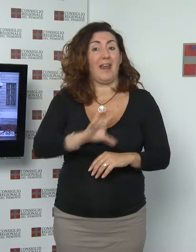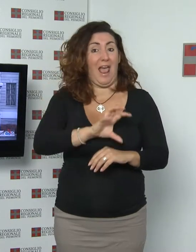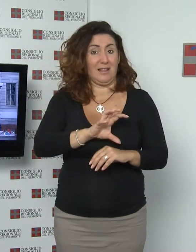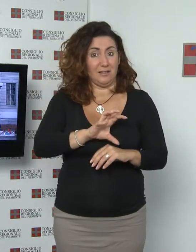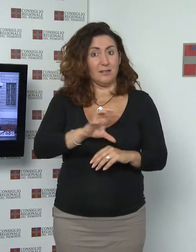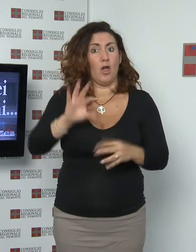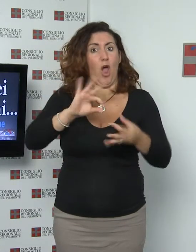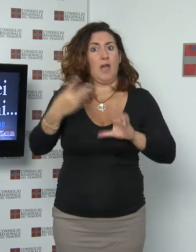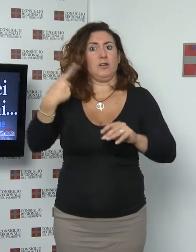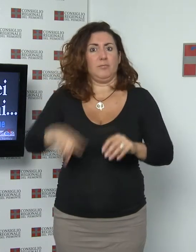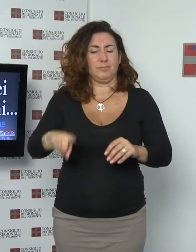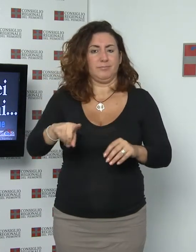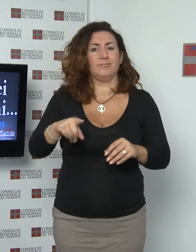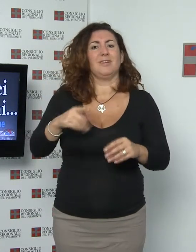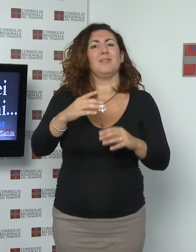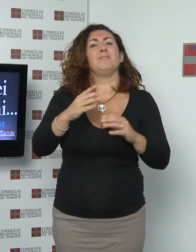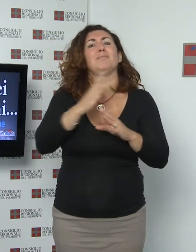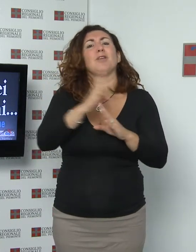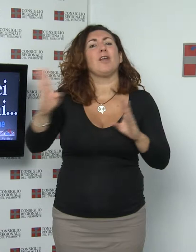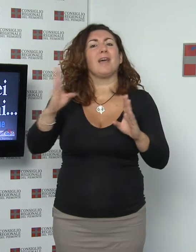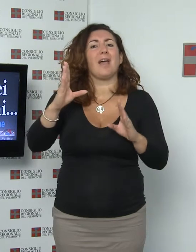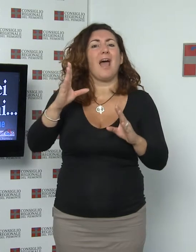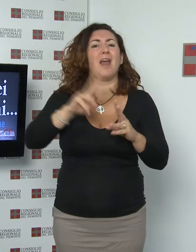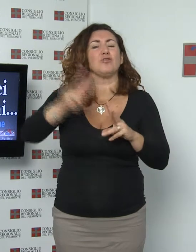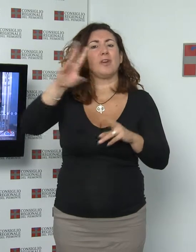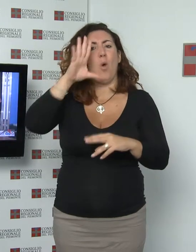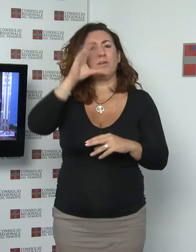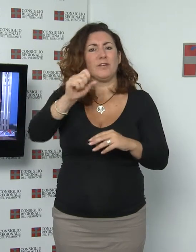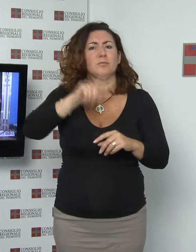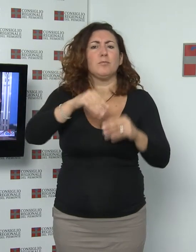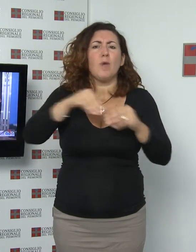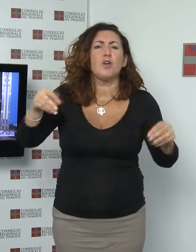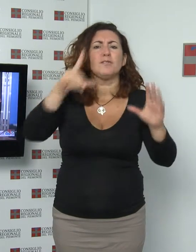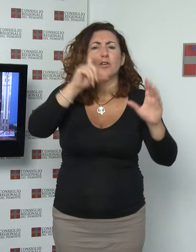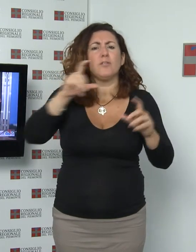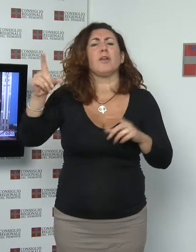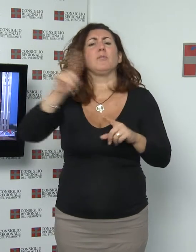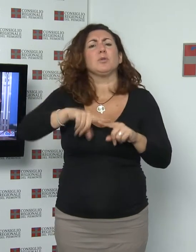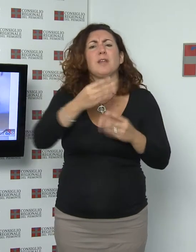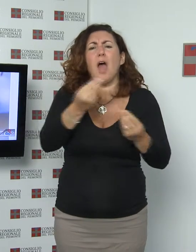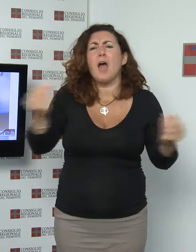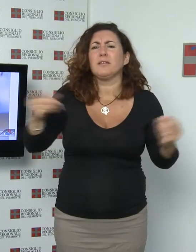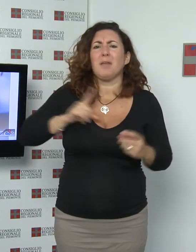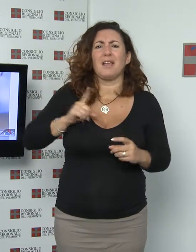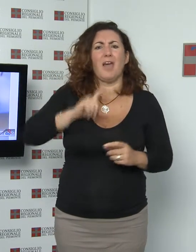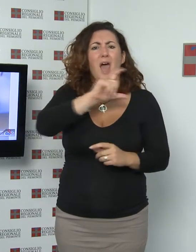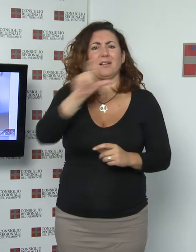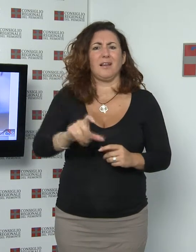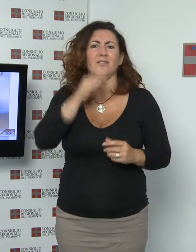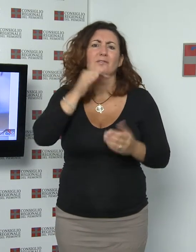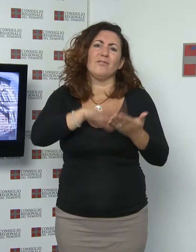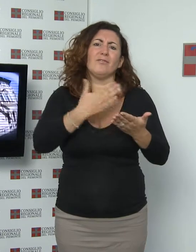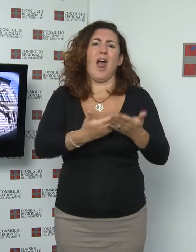Biblioteca Nazionale Universitaria la mostra fotografica I volti dei militari italiani, i valori della patria in un'immagine.